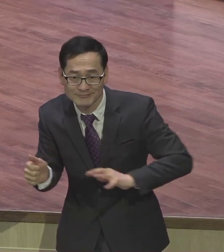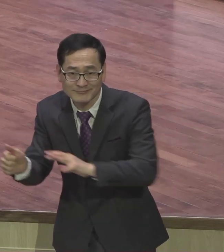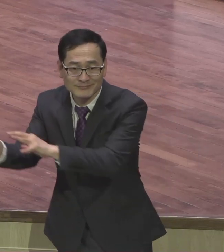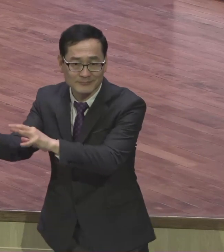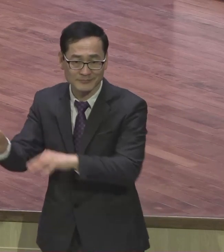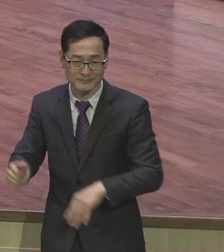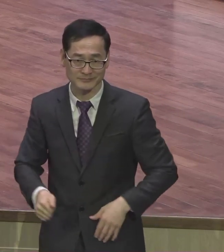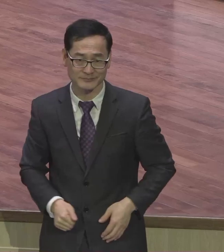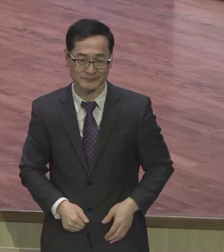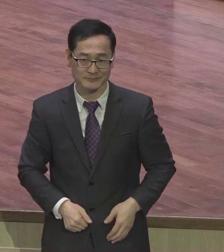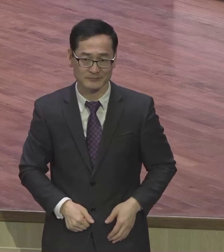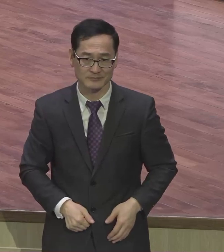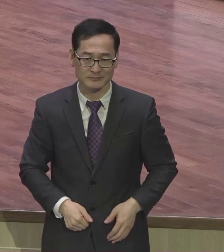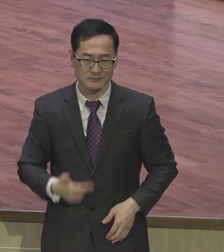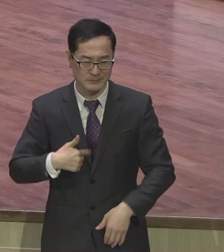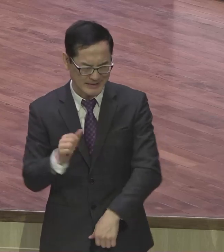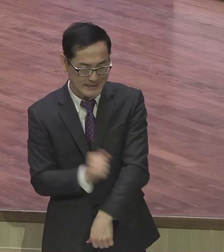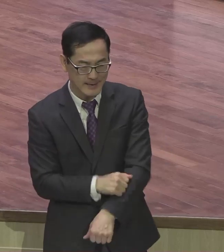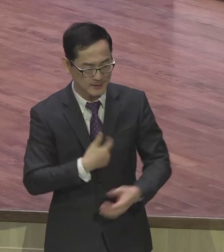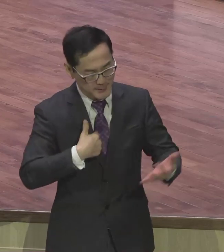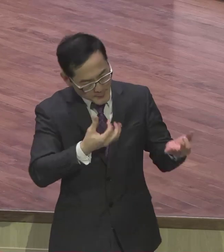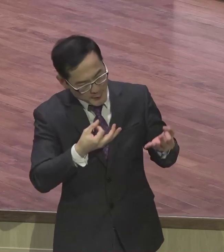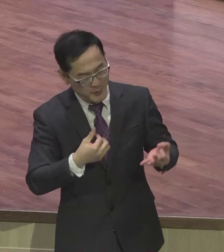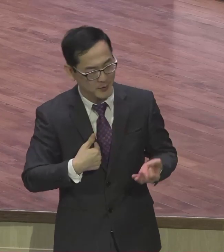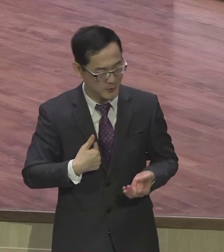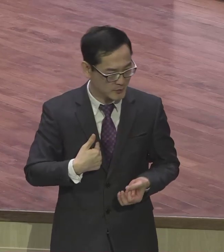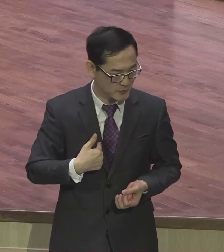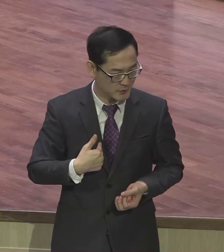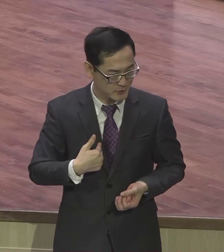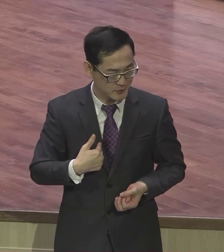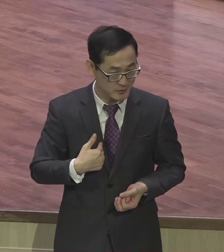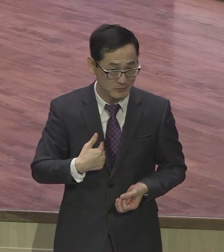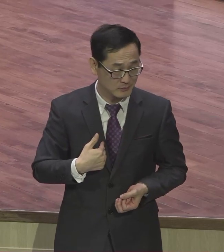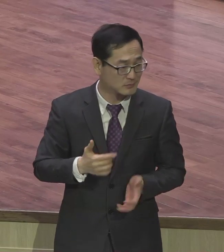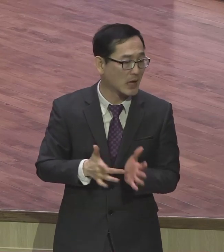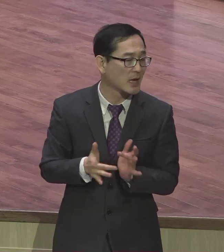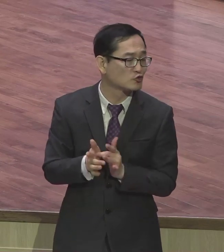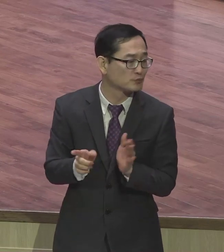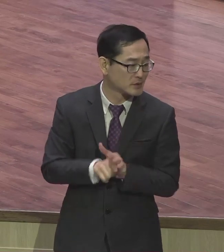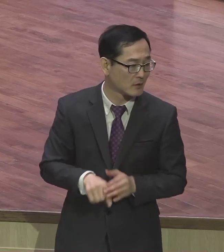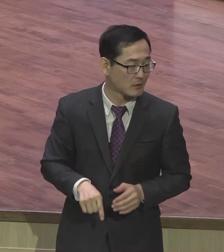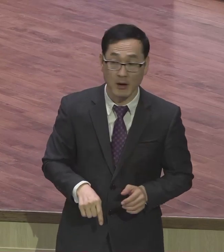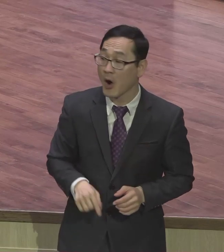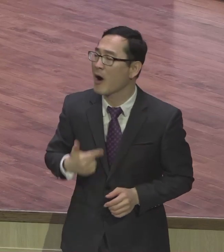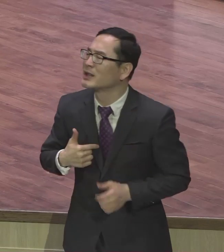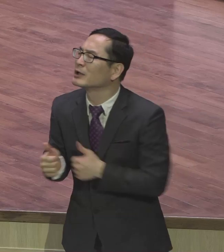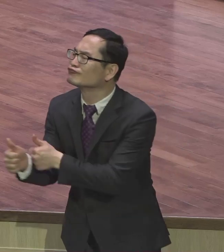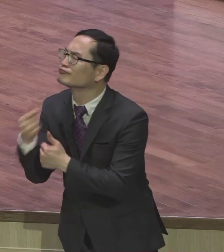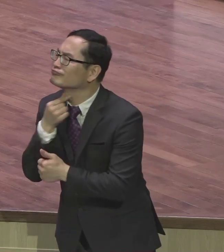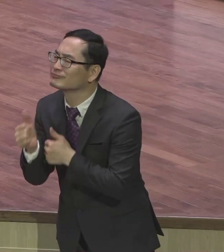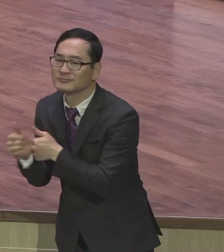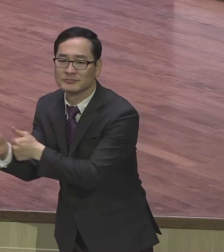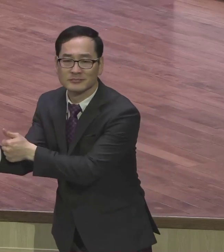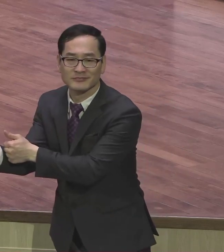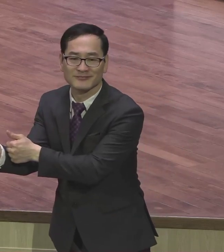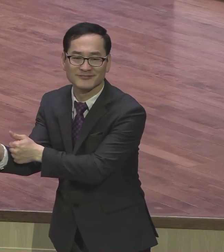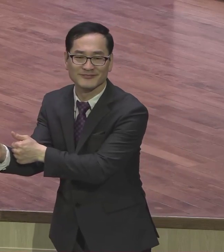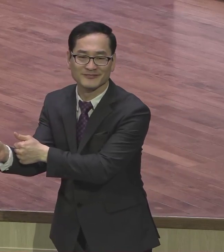교회 다녀 나 예수 믿어 교회 오면 돼 전도가 되어지는 그런 엠도 다 되시기 바랍니다 연로님